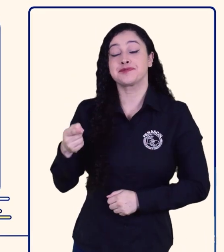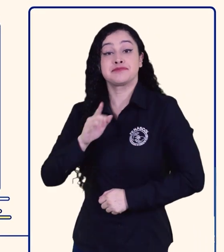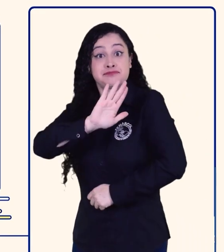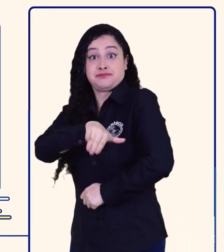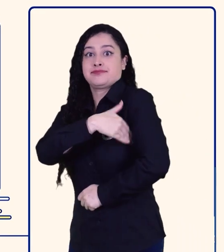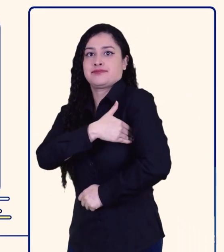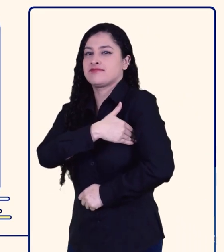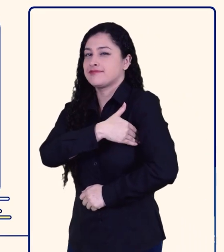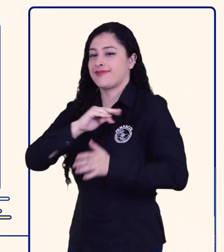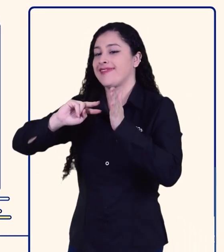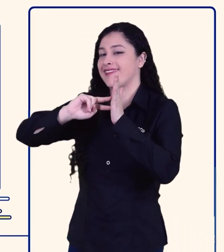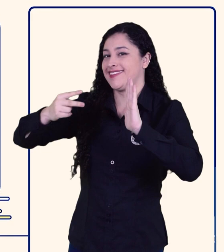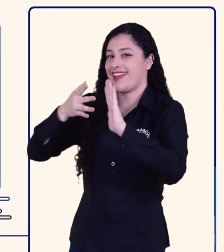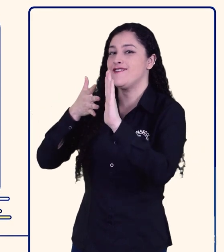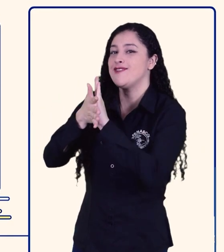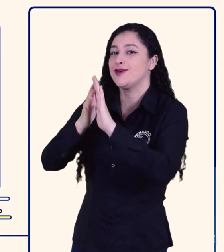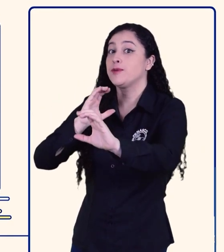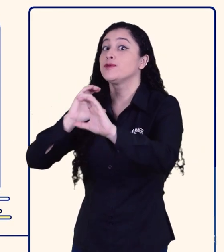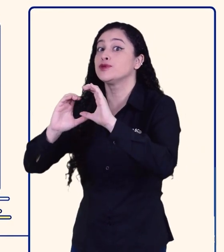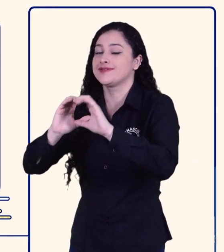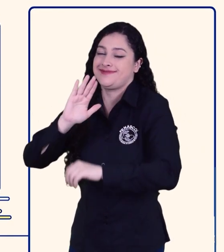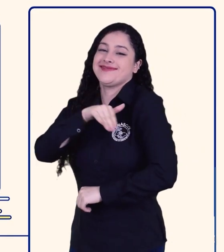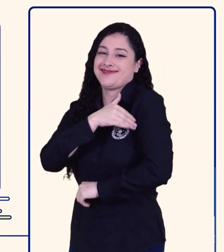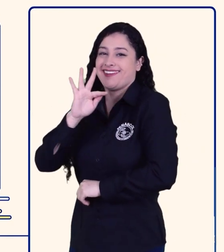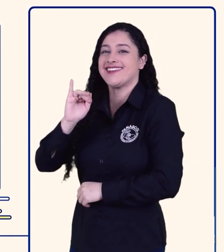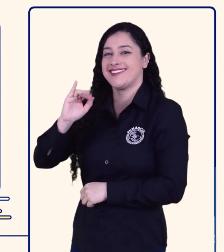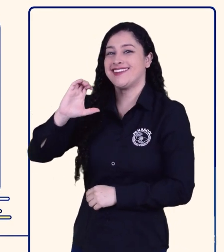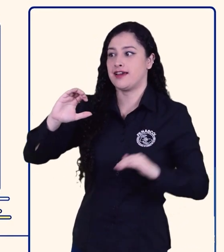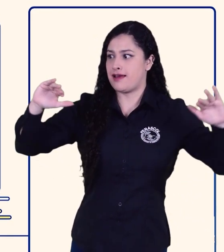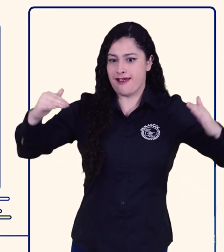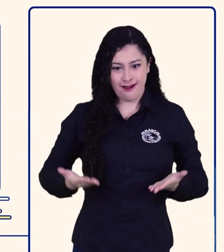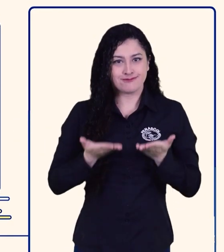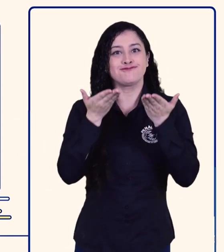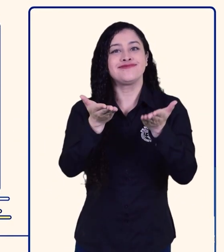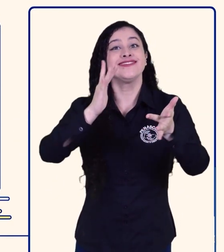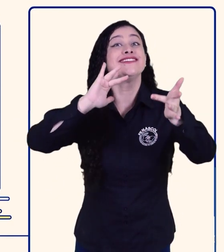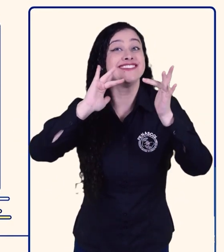y el Ministerio de Tecnologías de la Información y las Comunicaciones, MINTIC.